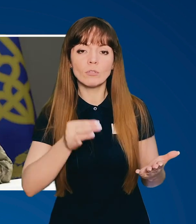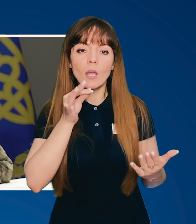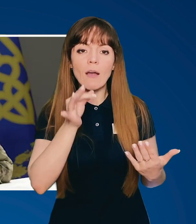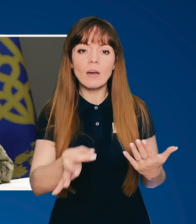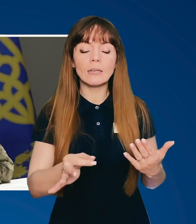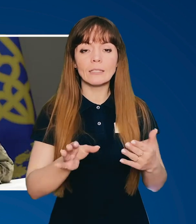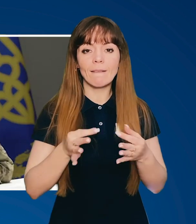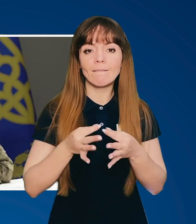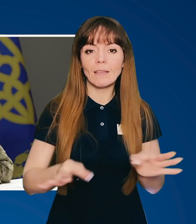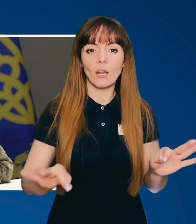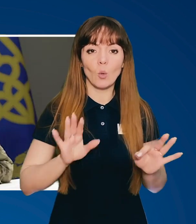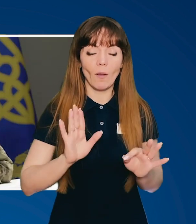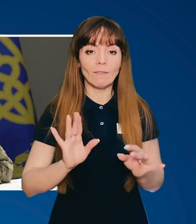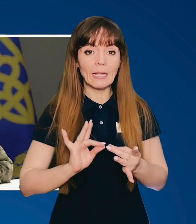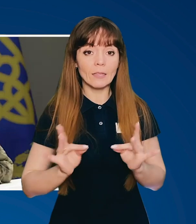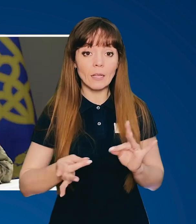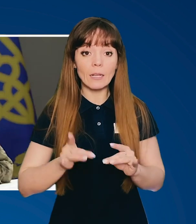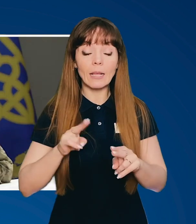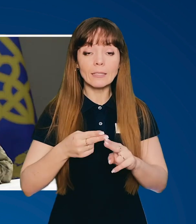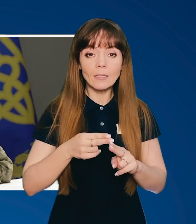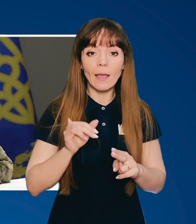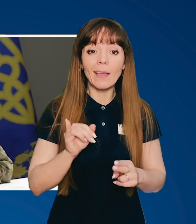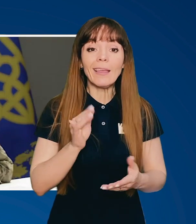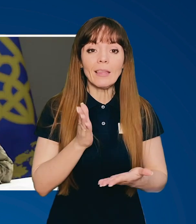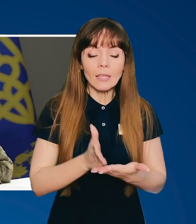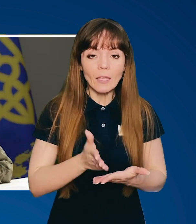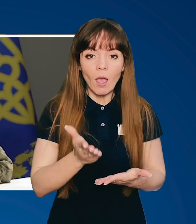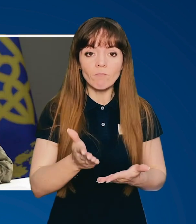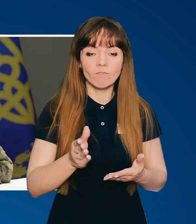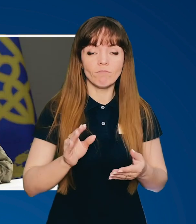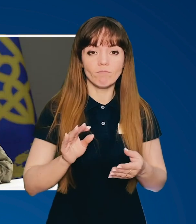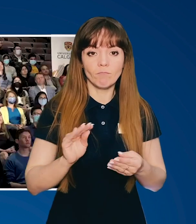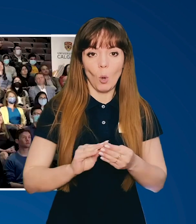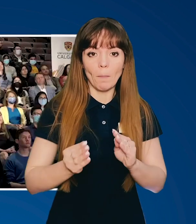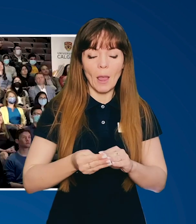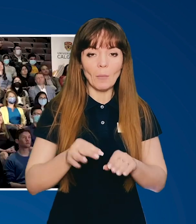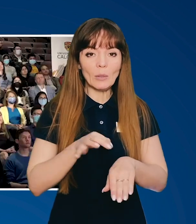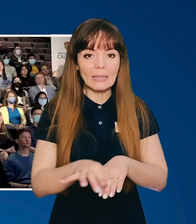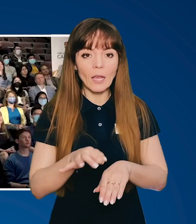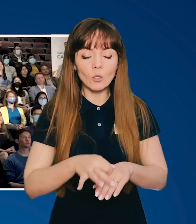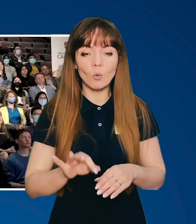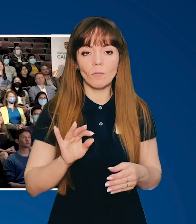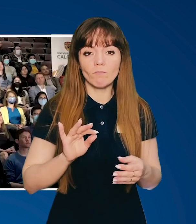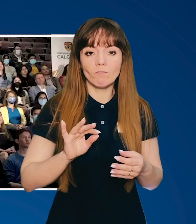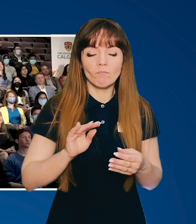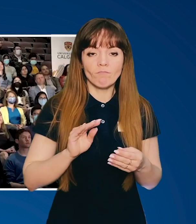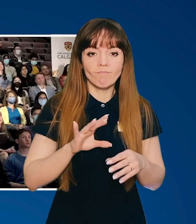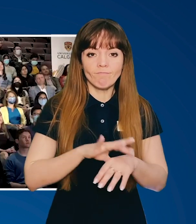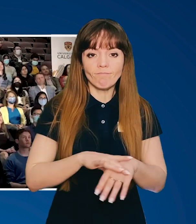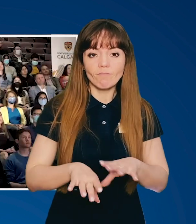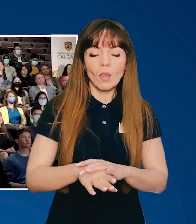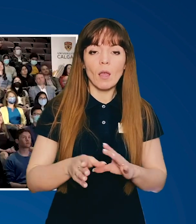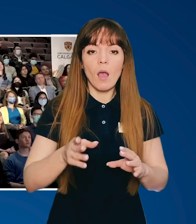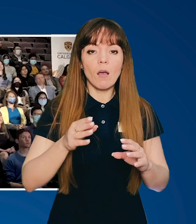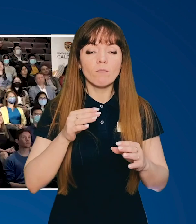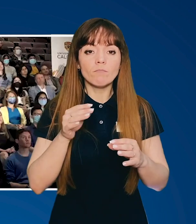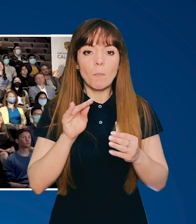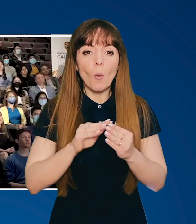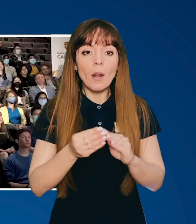спроможність говорити вільно в інтернеті – це є проблемою диктатури і проблемою аналізувати для людей. Для